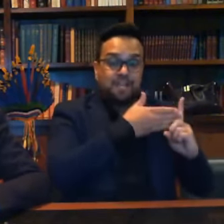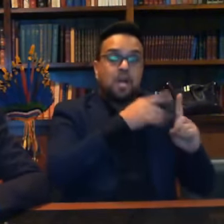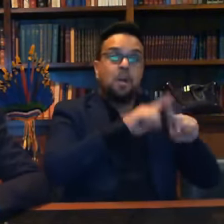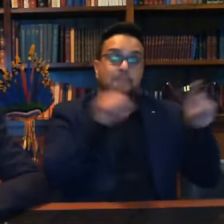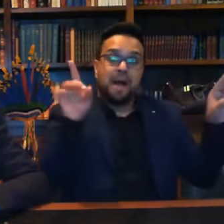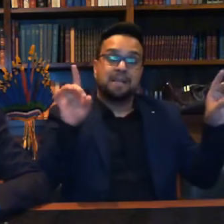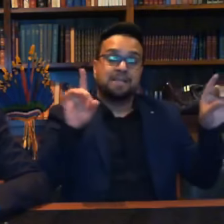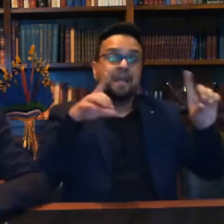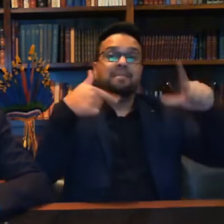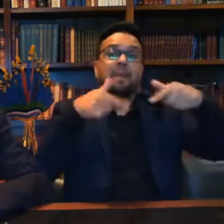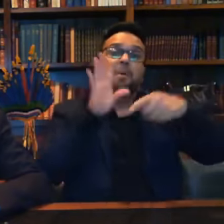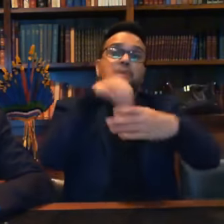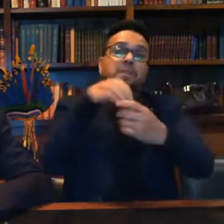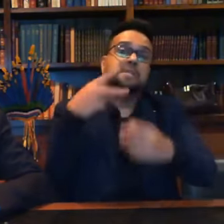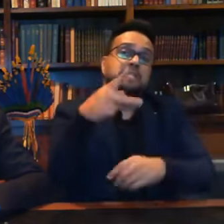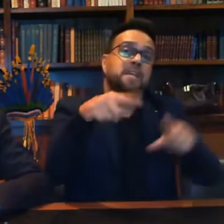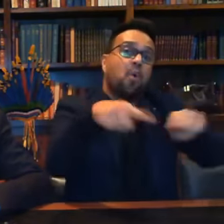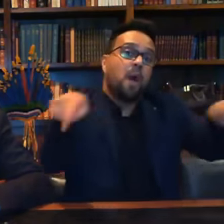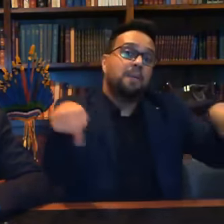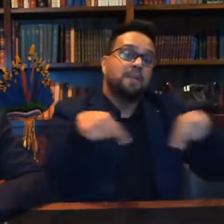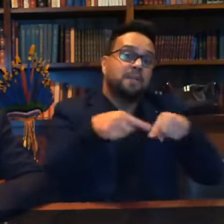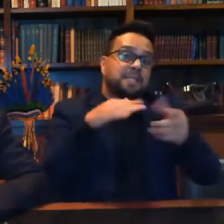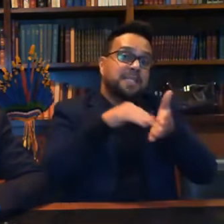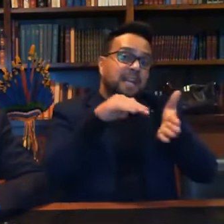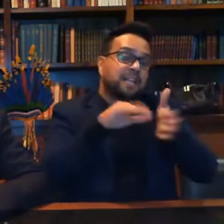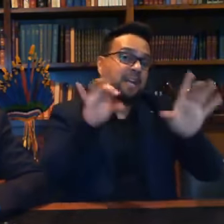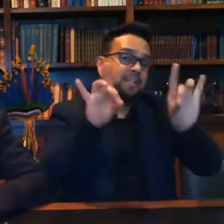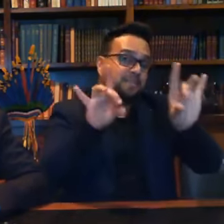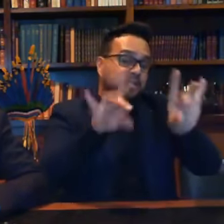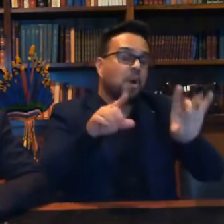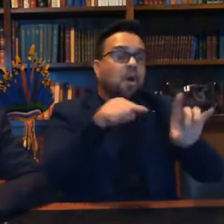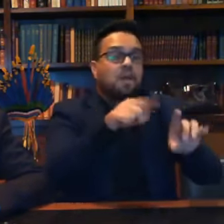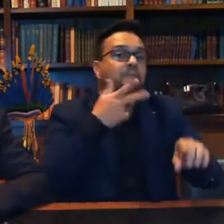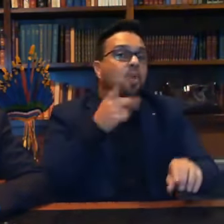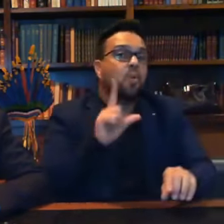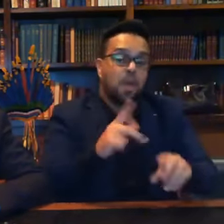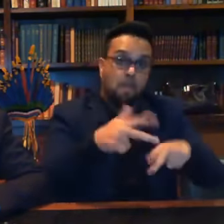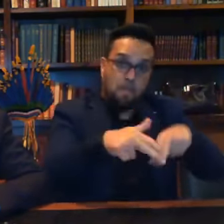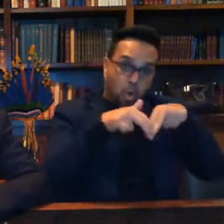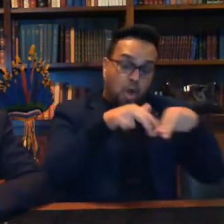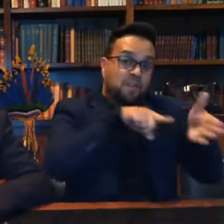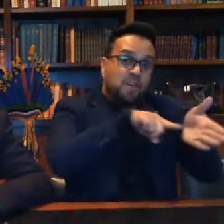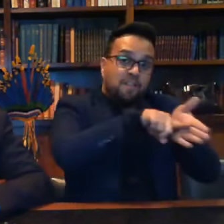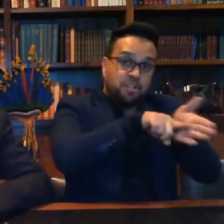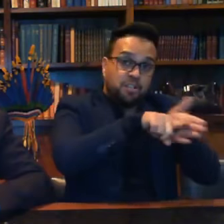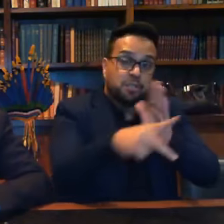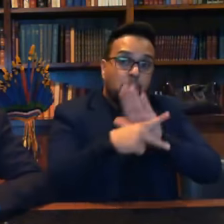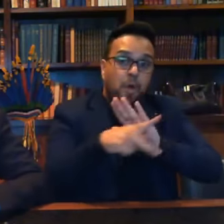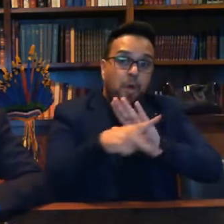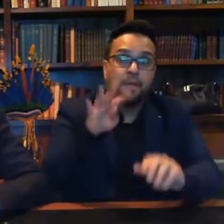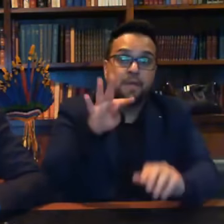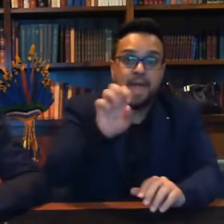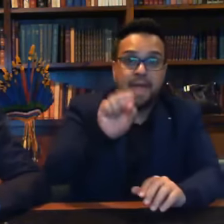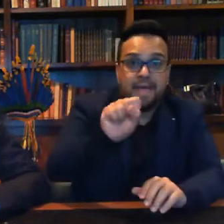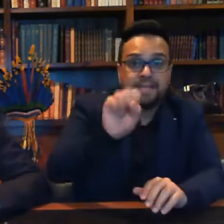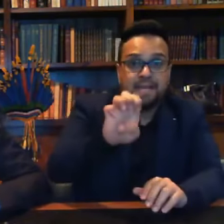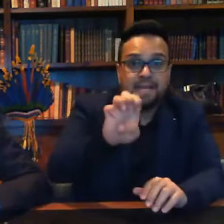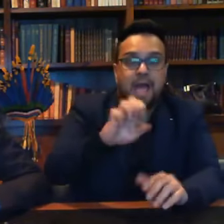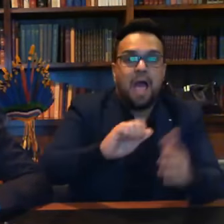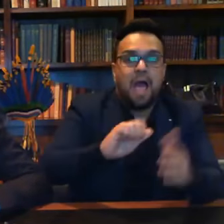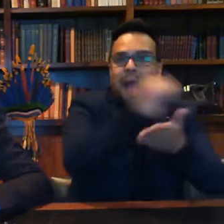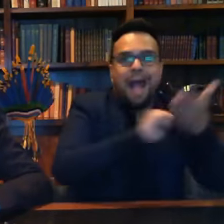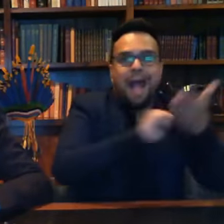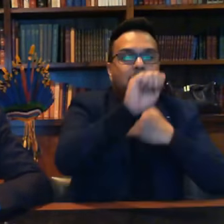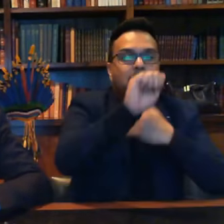gabinete, ele escreveu lá, por ocasião daquela investigação, que o próprio TSE apagou os logs.